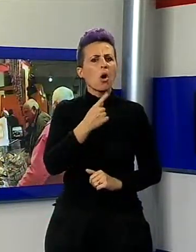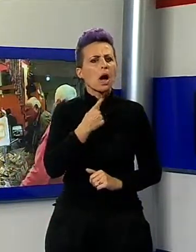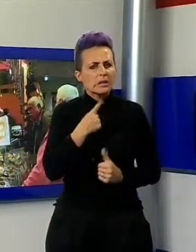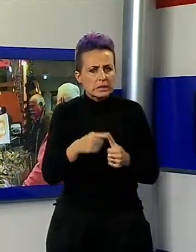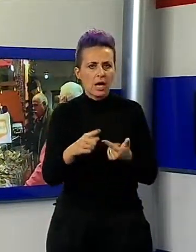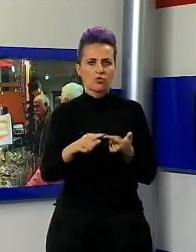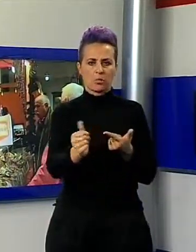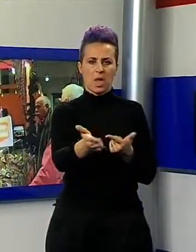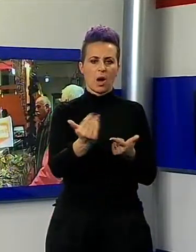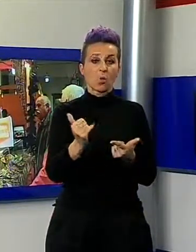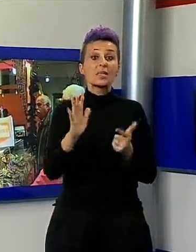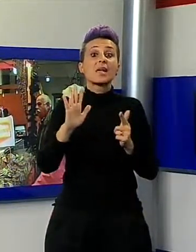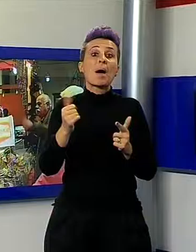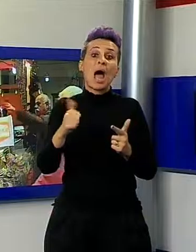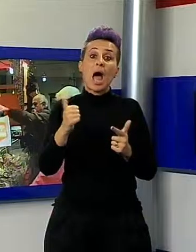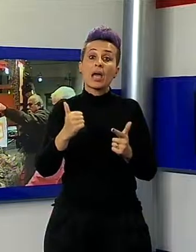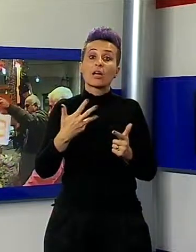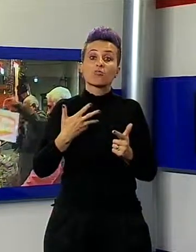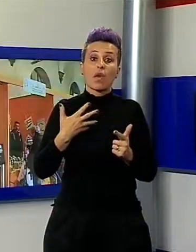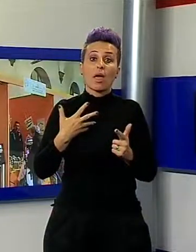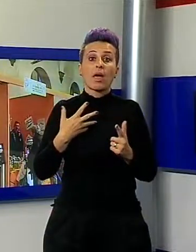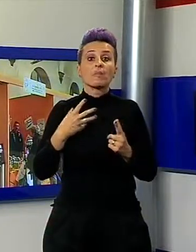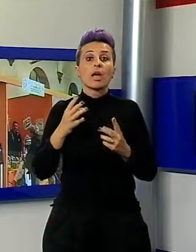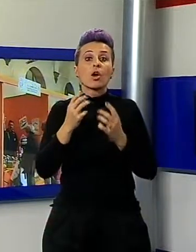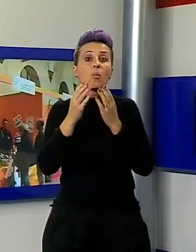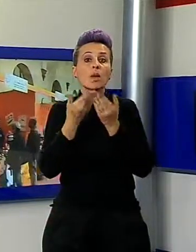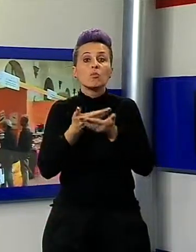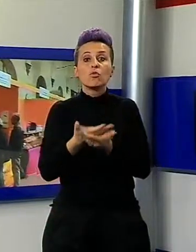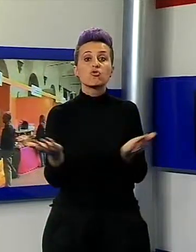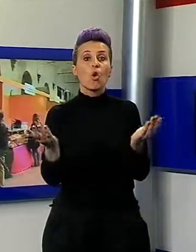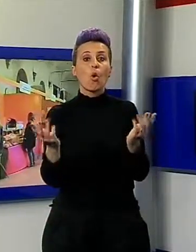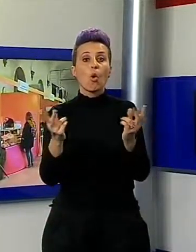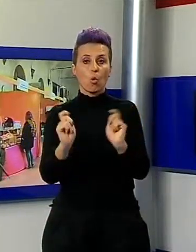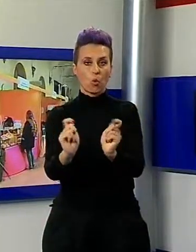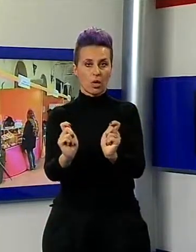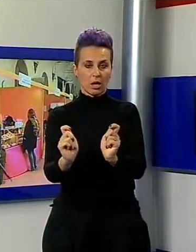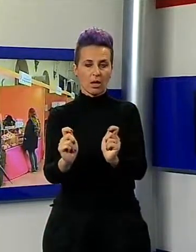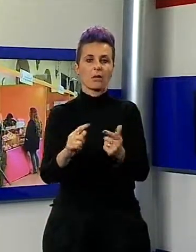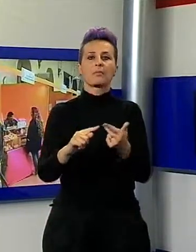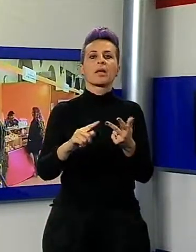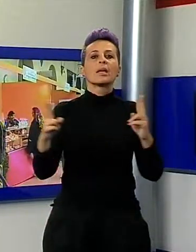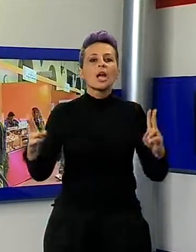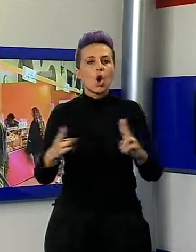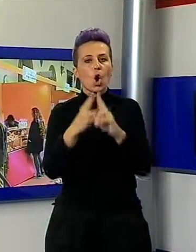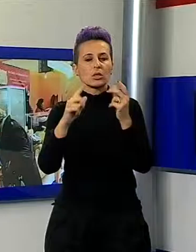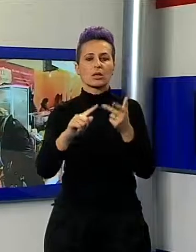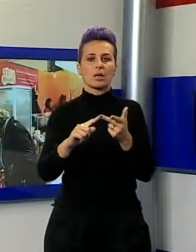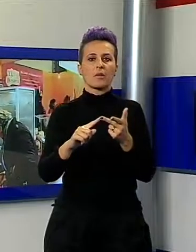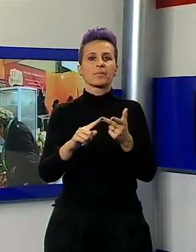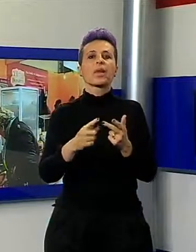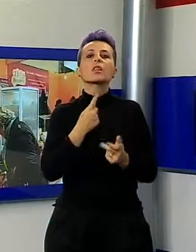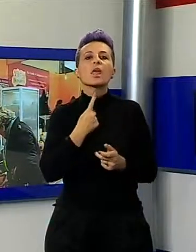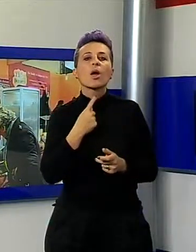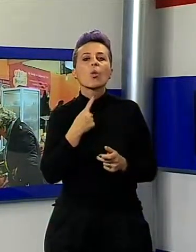e acquistare prodotti. Tutti i giorni sono in programma show cooking, incontri, degustazioni guidate e attività per i